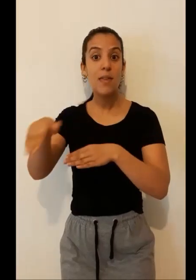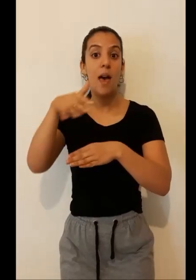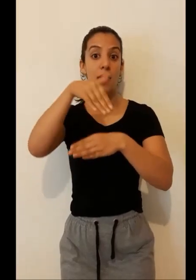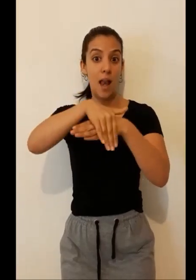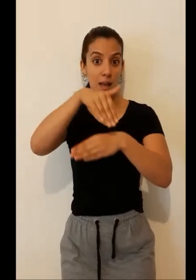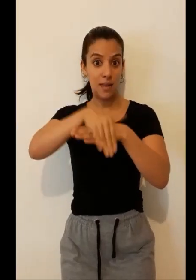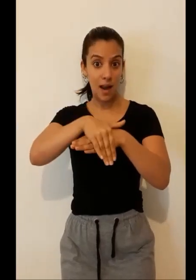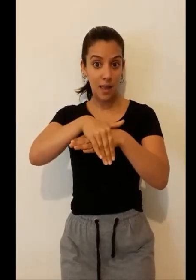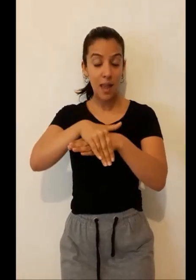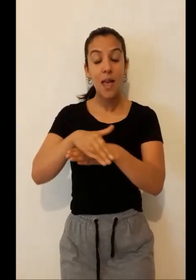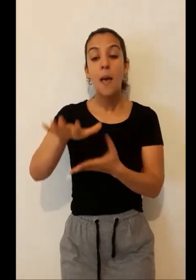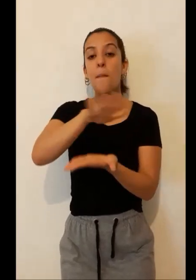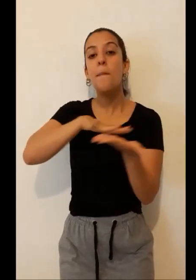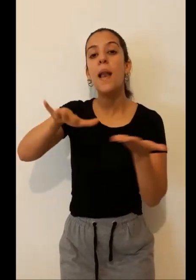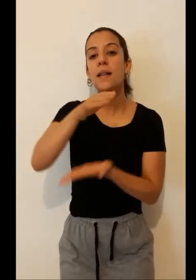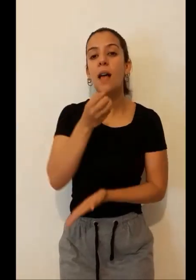Plaza Rosedal, Rambla de Mercedes.